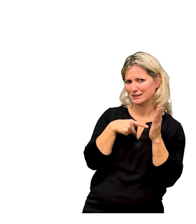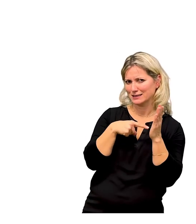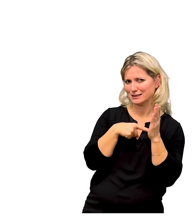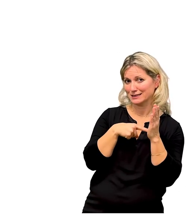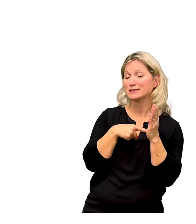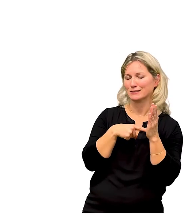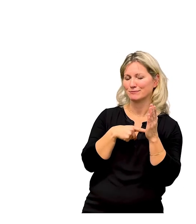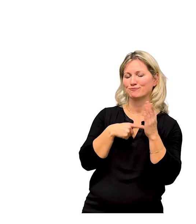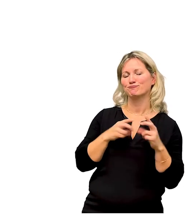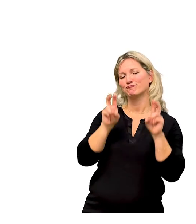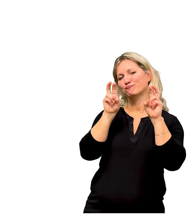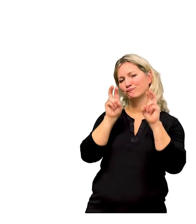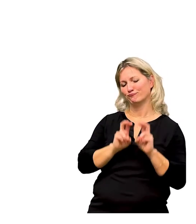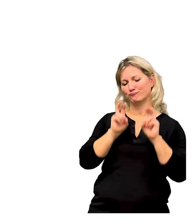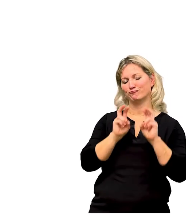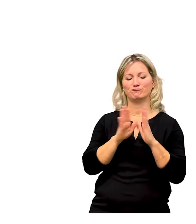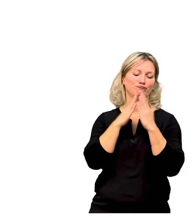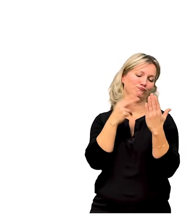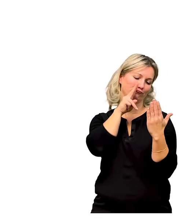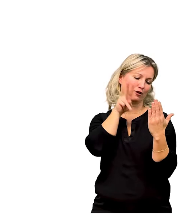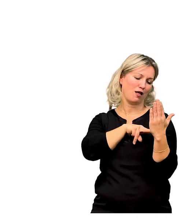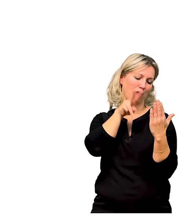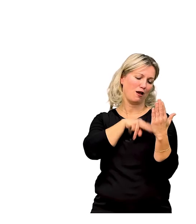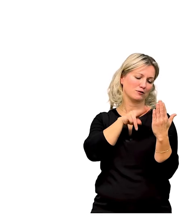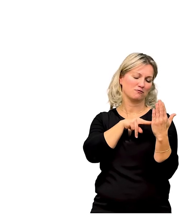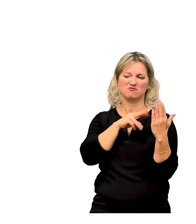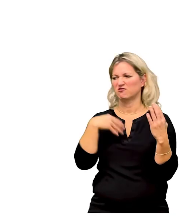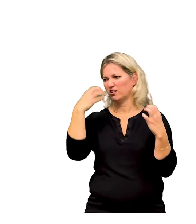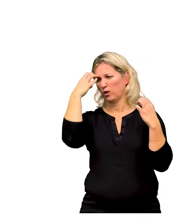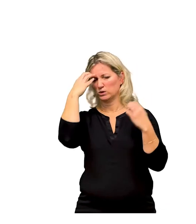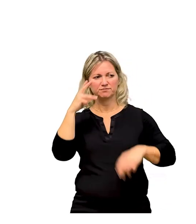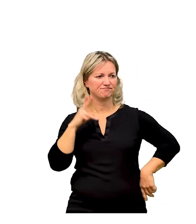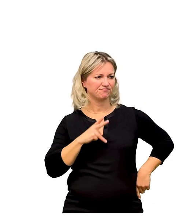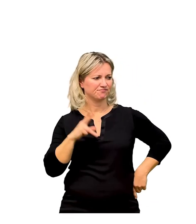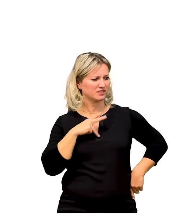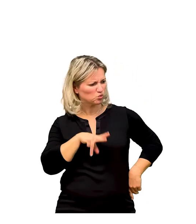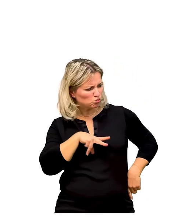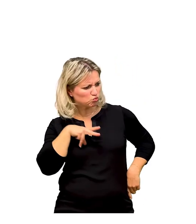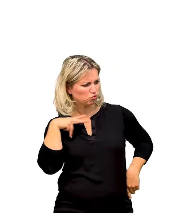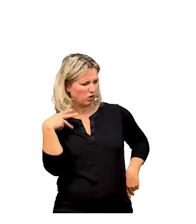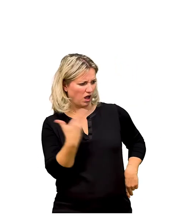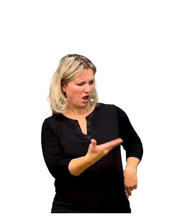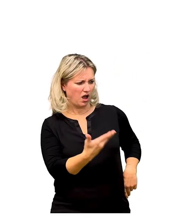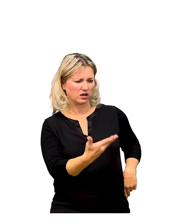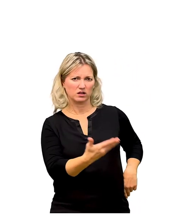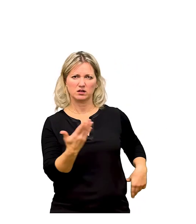könnten. Er setzt sich ins Gras und fängt an zu lesen. Suna wird ungeduldig. Das dauert zu